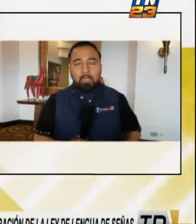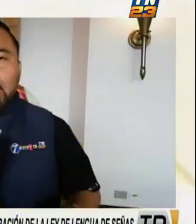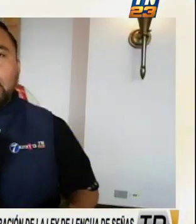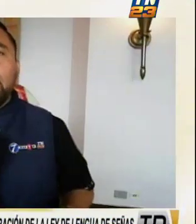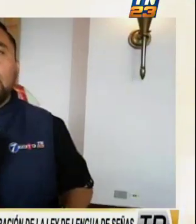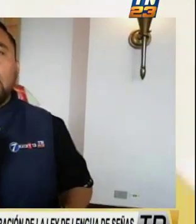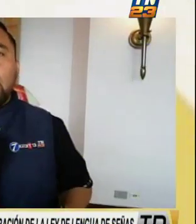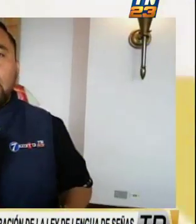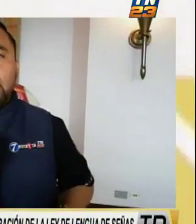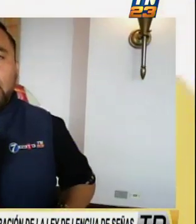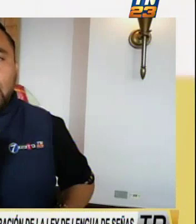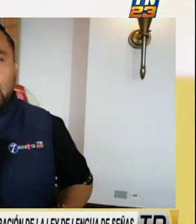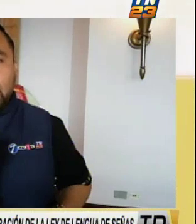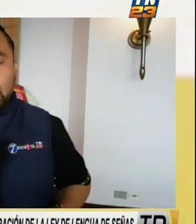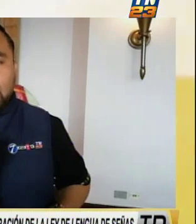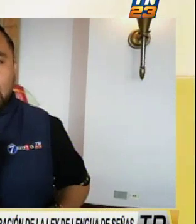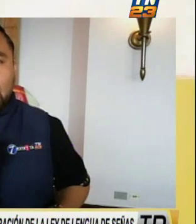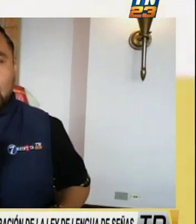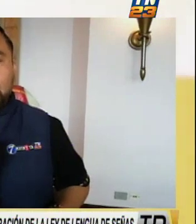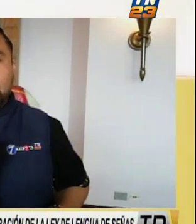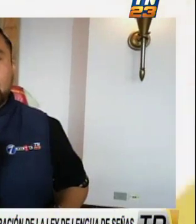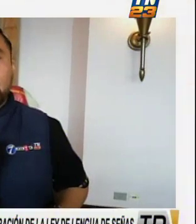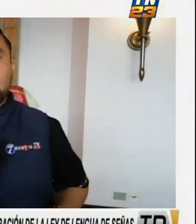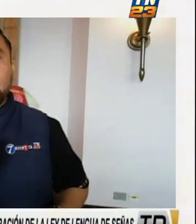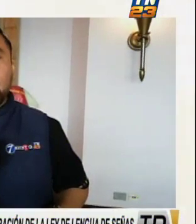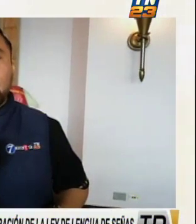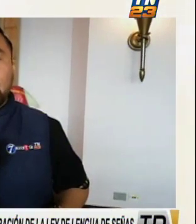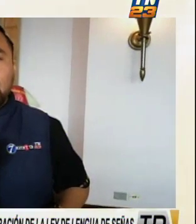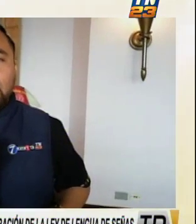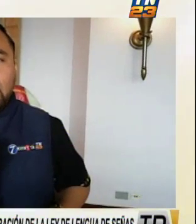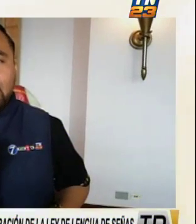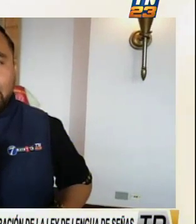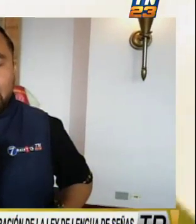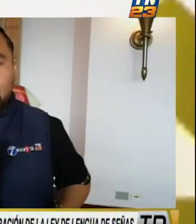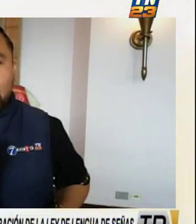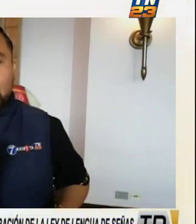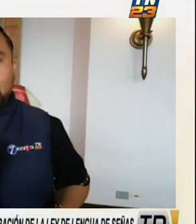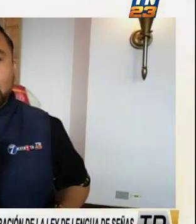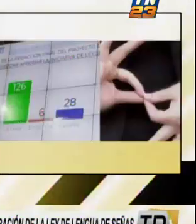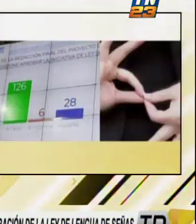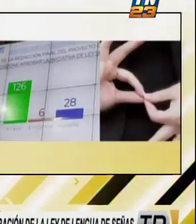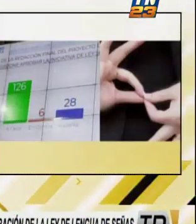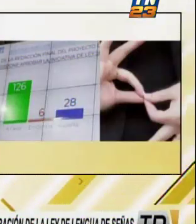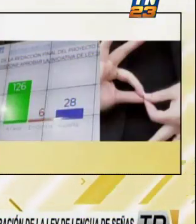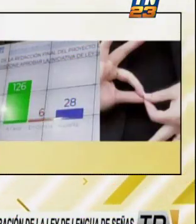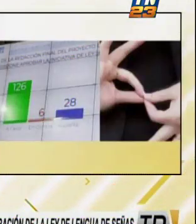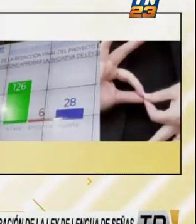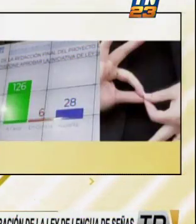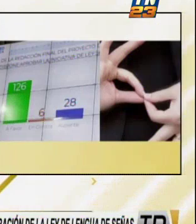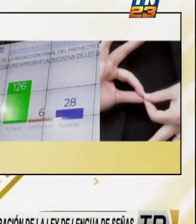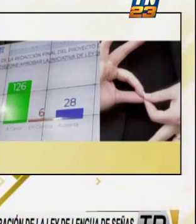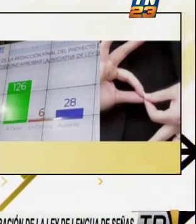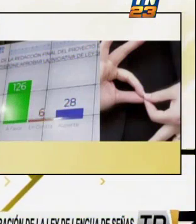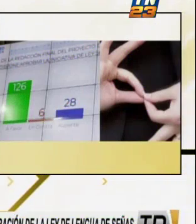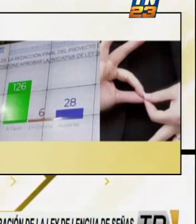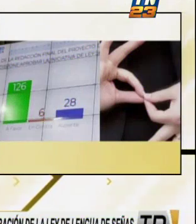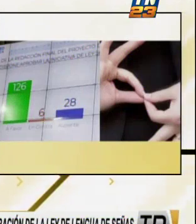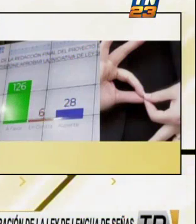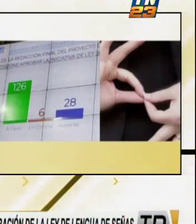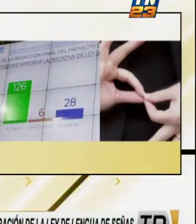¿Qué tal amigos? Buen día, y es que el vicepresidente de la República, Guillermo Castillo, se refirió a la aprobación de la ley, en